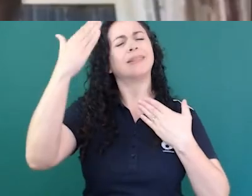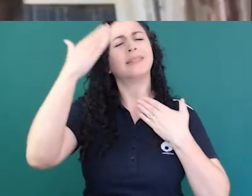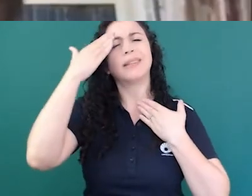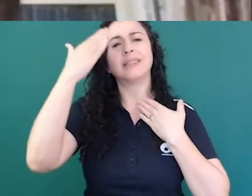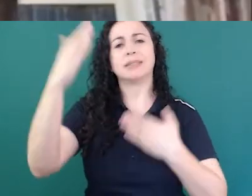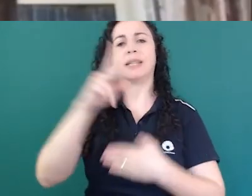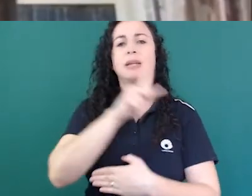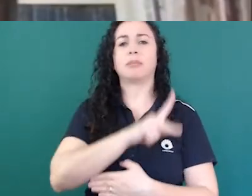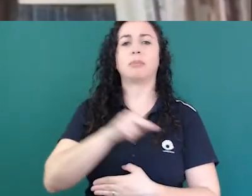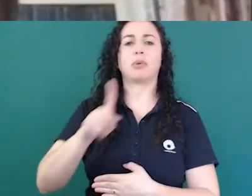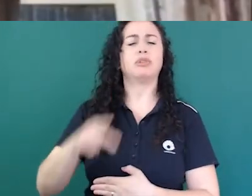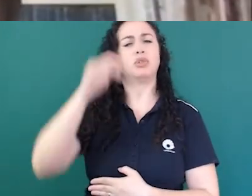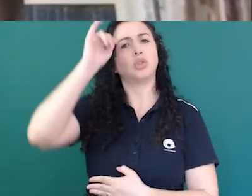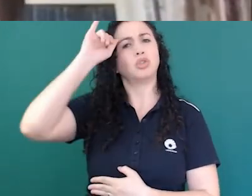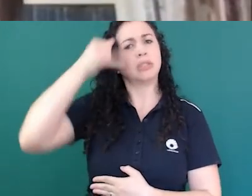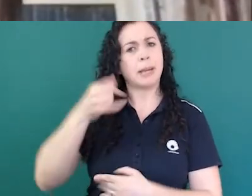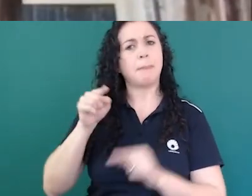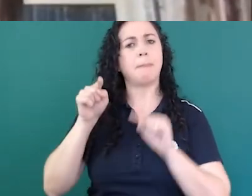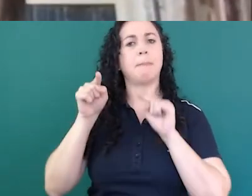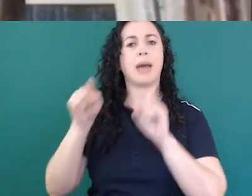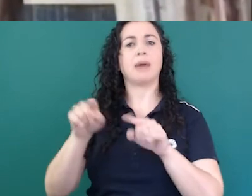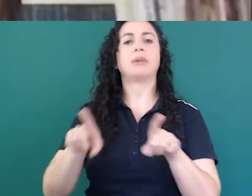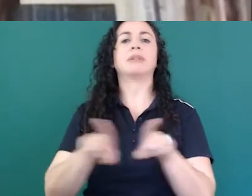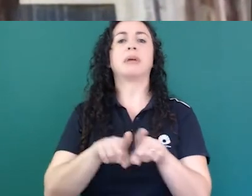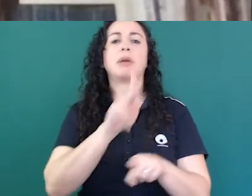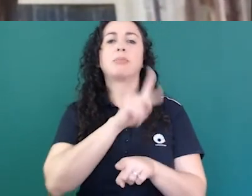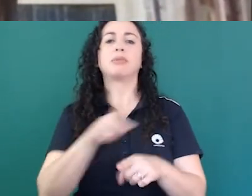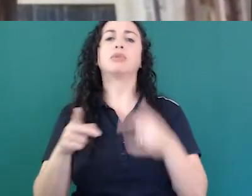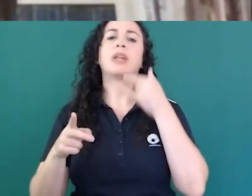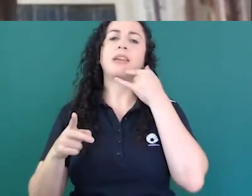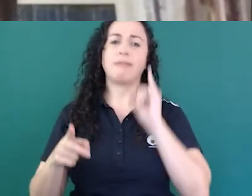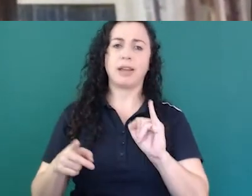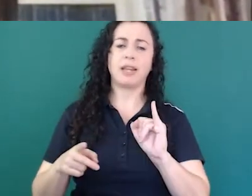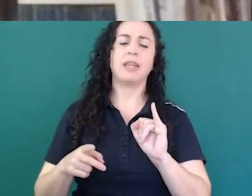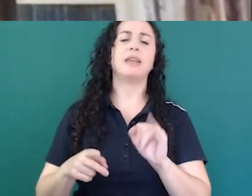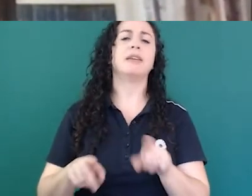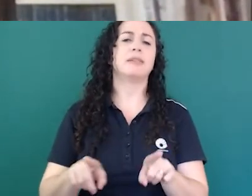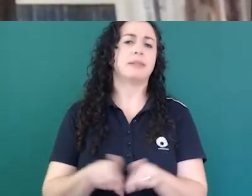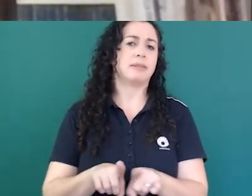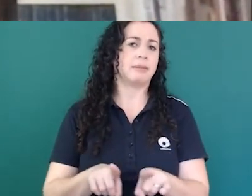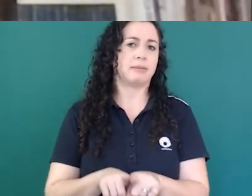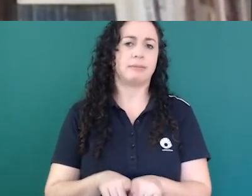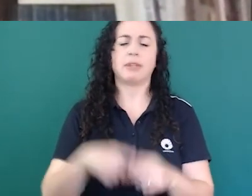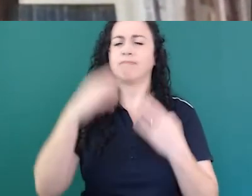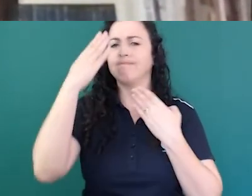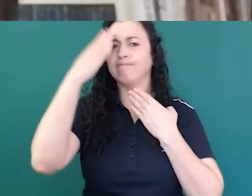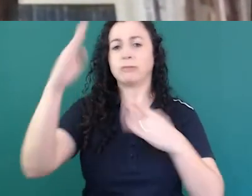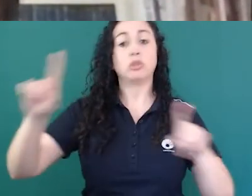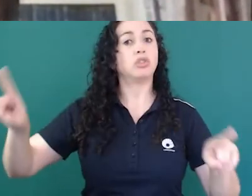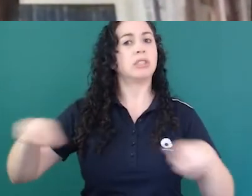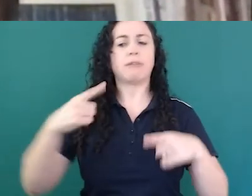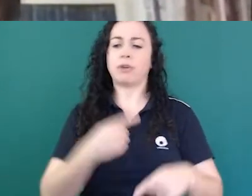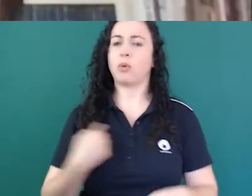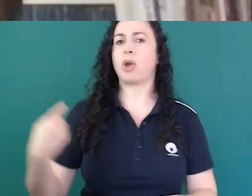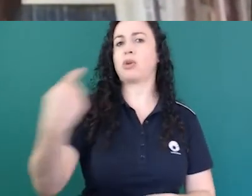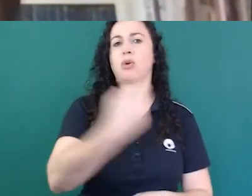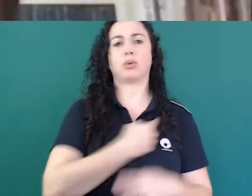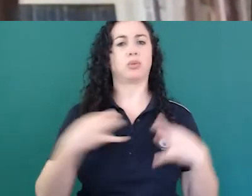de Martino e ao professor Ivani Rodrigues Silva e o desafio é nosso seguimos seguimos nessa nessa